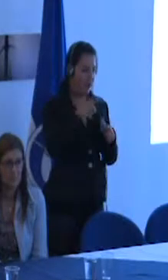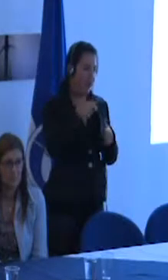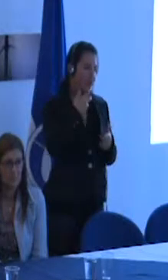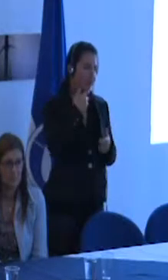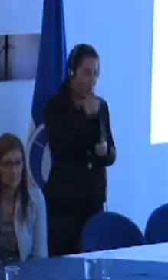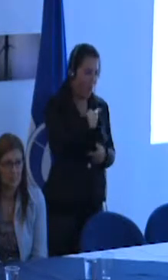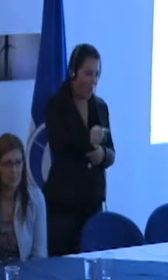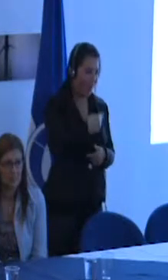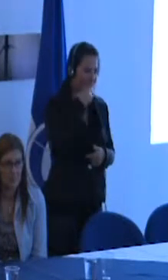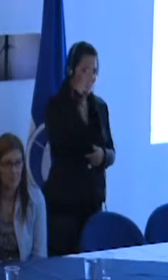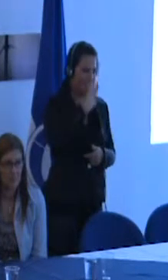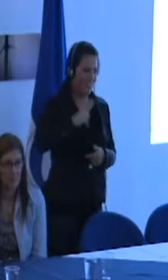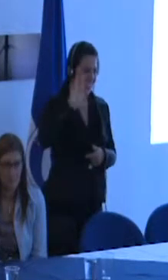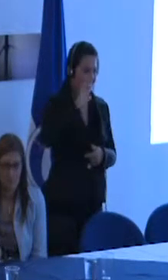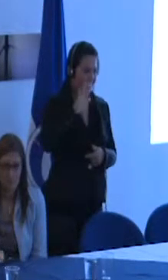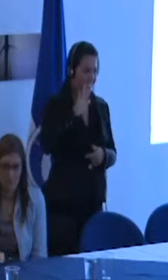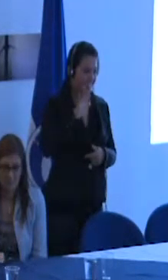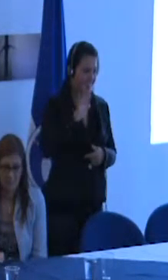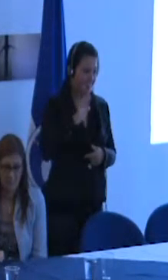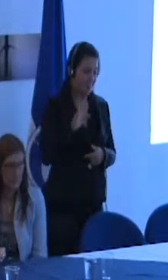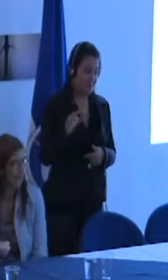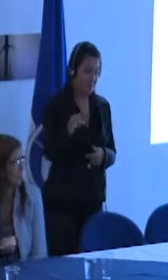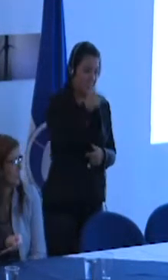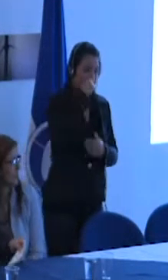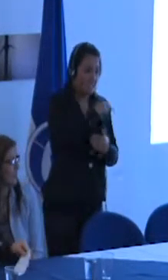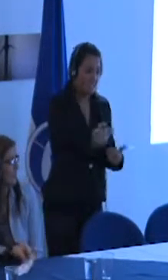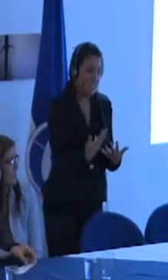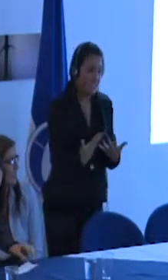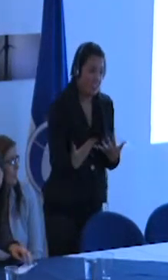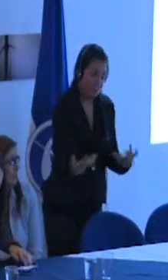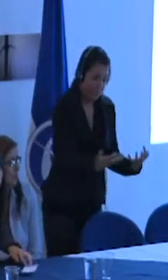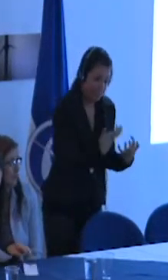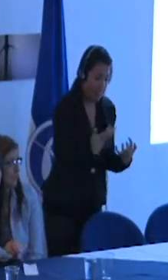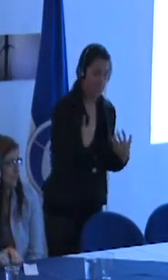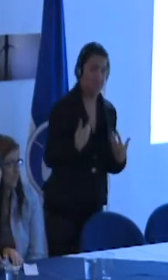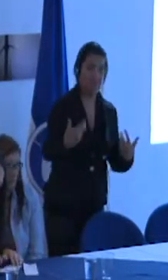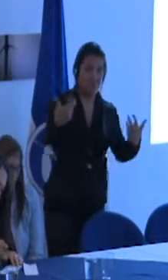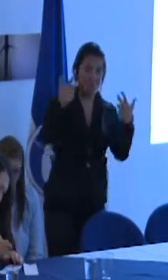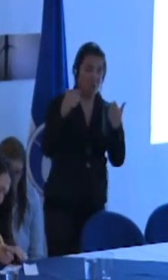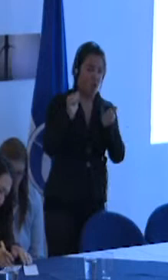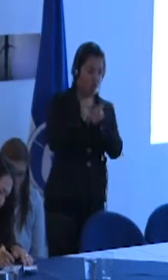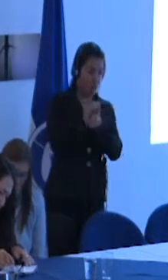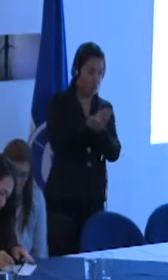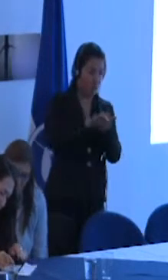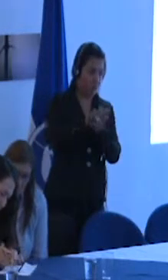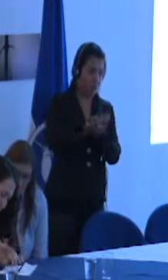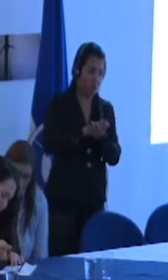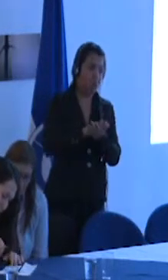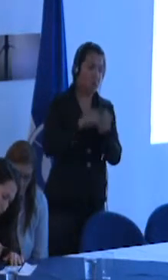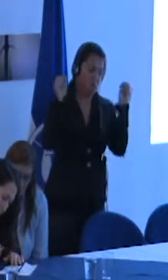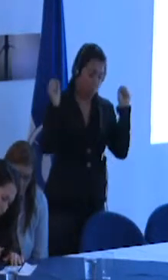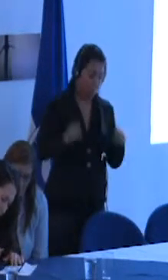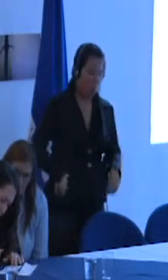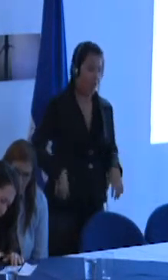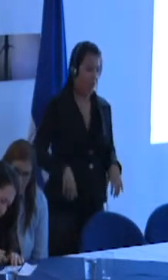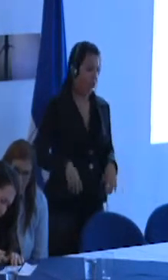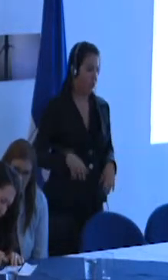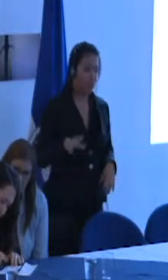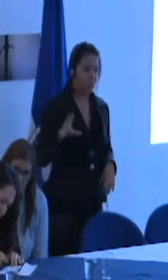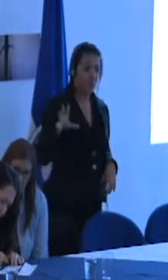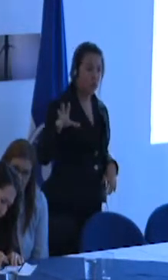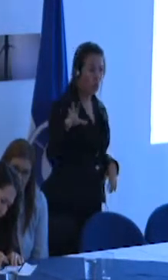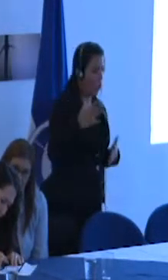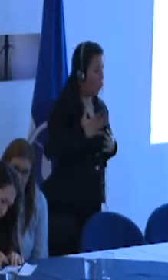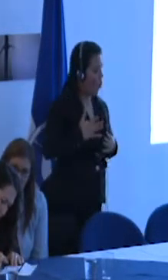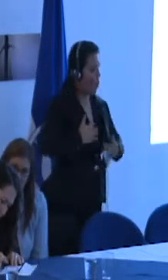por lo tanto todo niño que quiera recibir su escolaridad en el lenguaje de signos puede tenerla. Toda persona